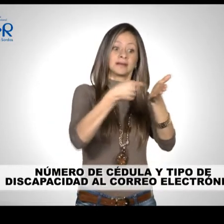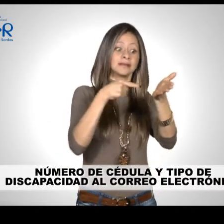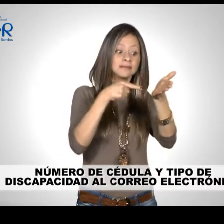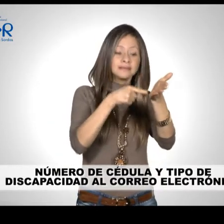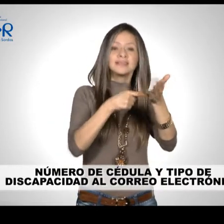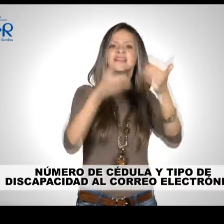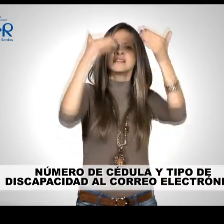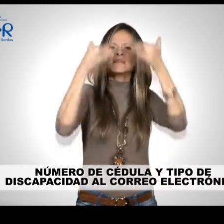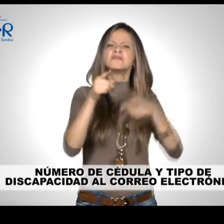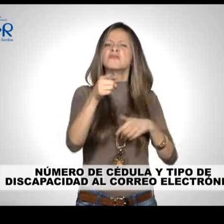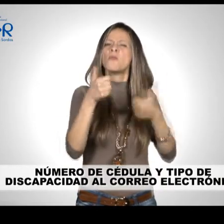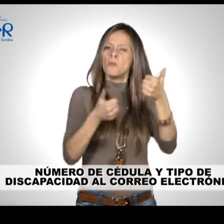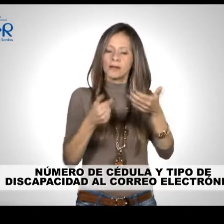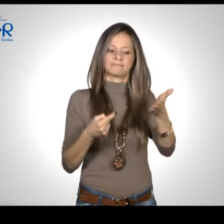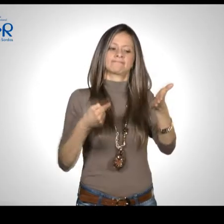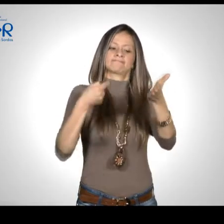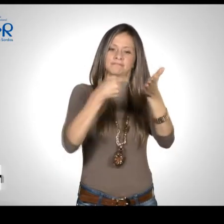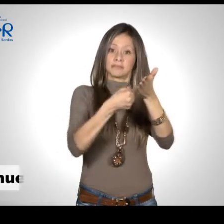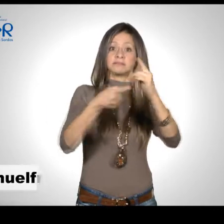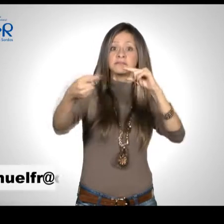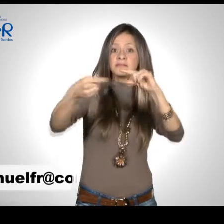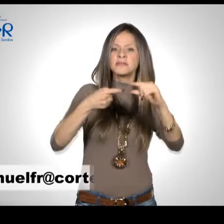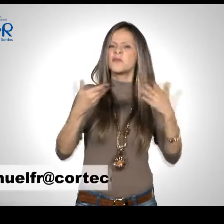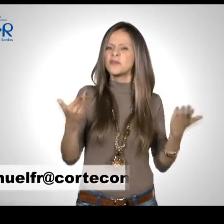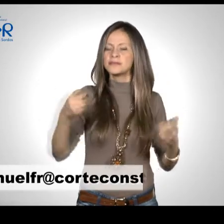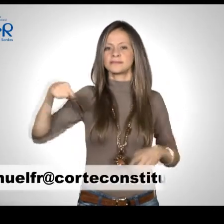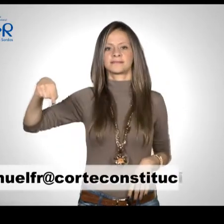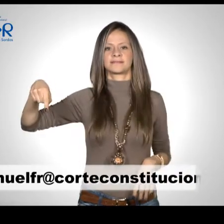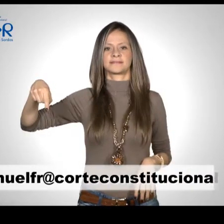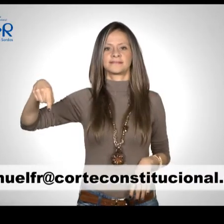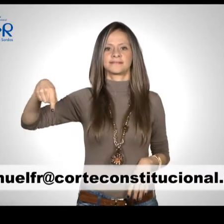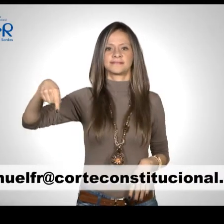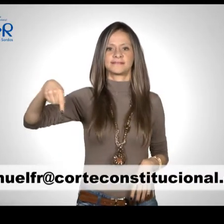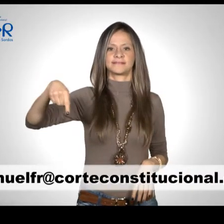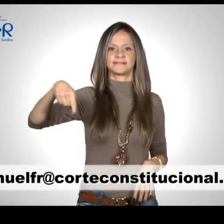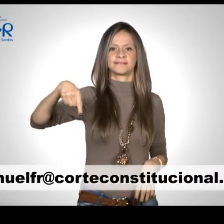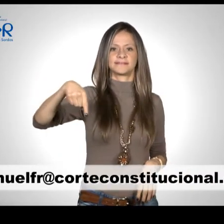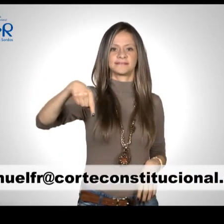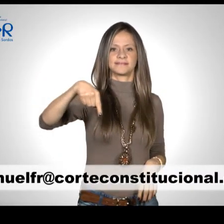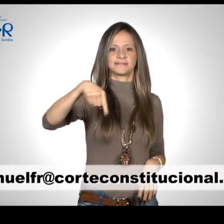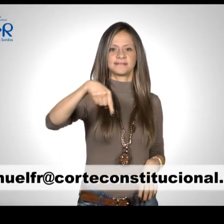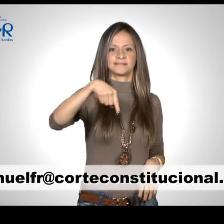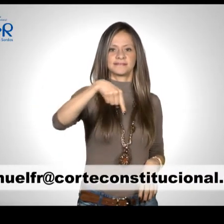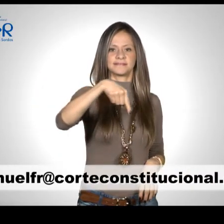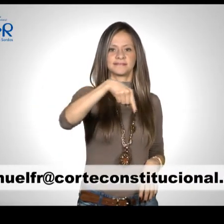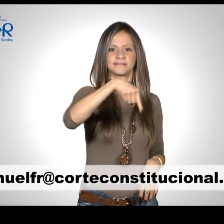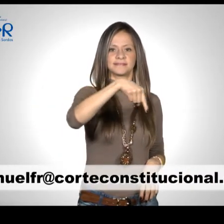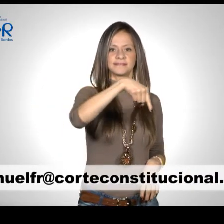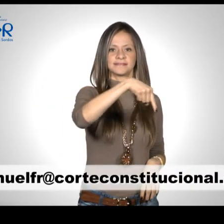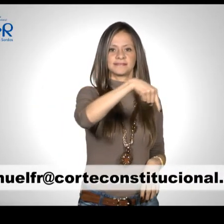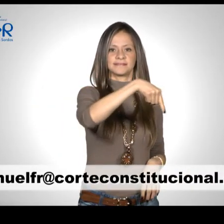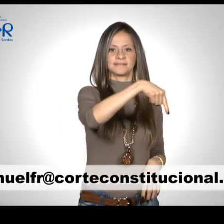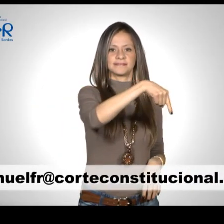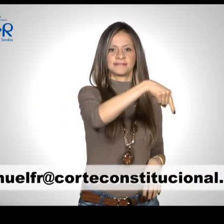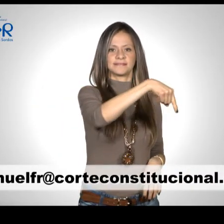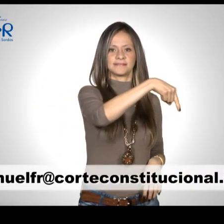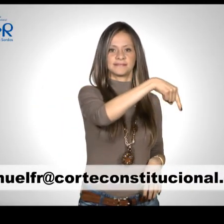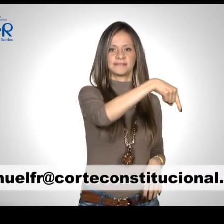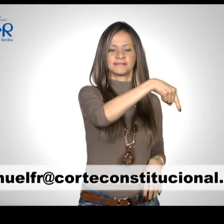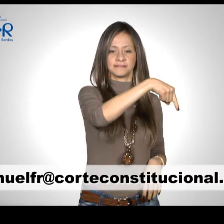al correo electrónico manuelfr arroba corte constitucional punto gov punto com. El plazo